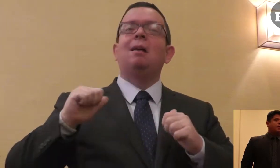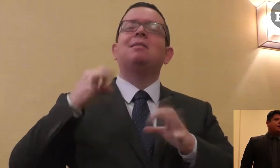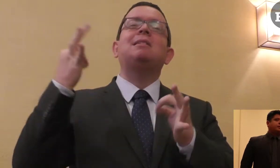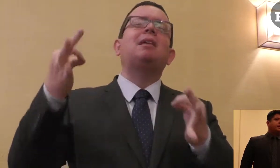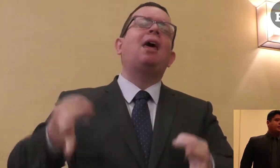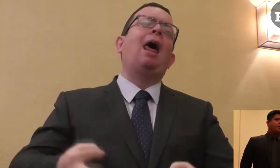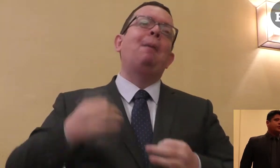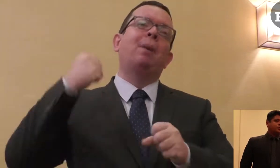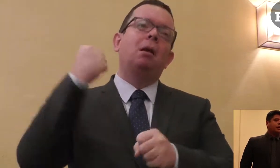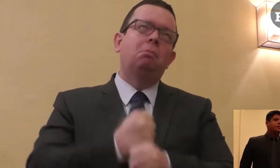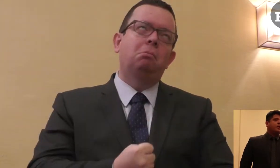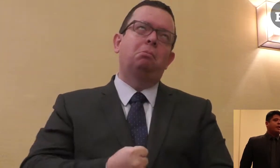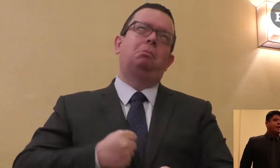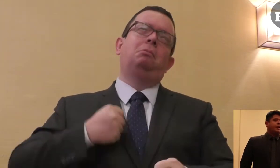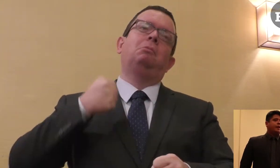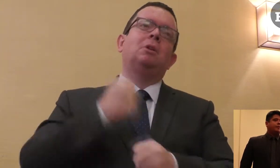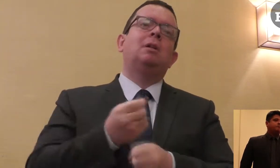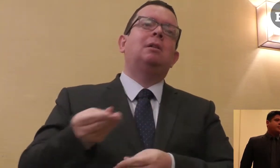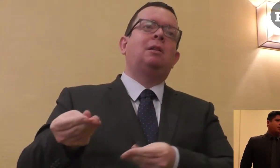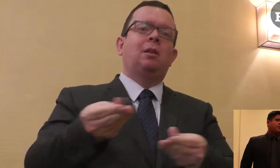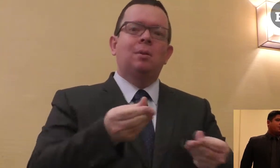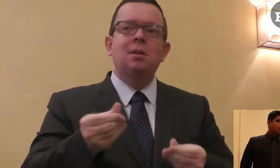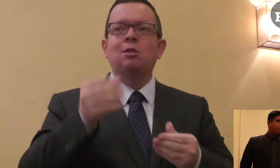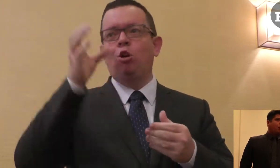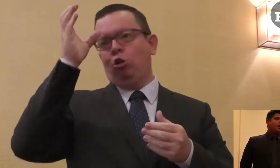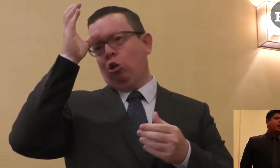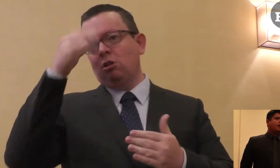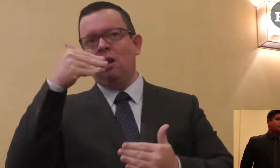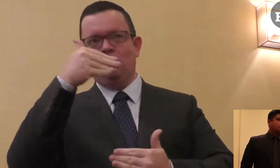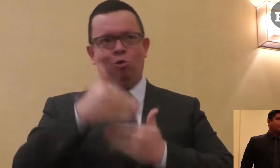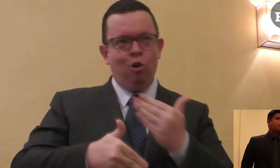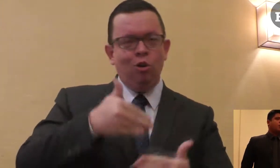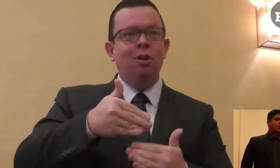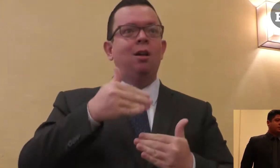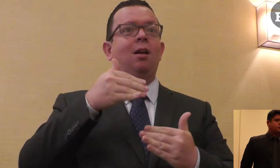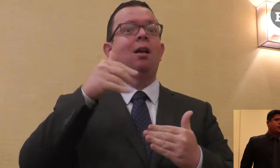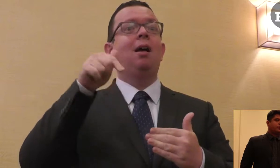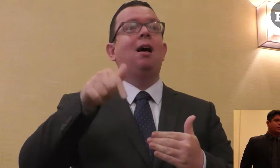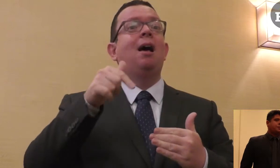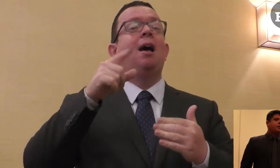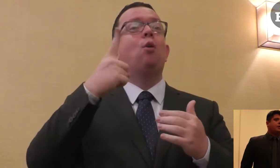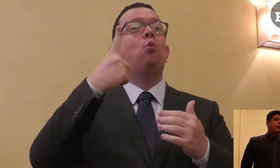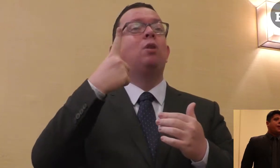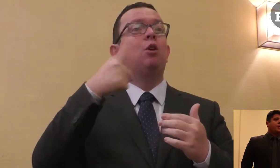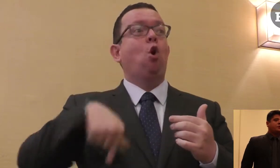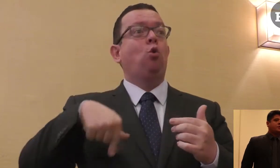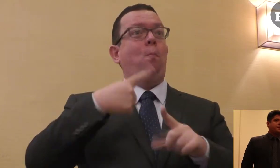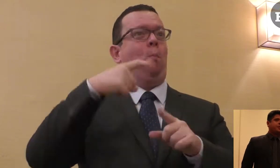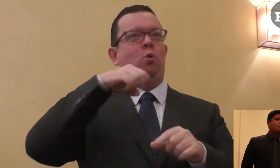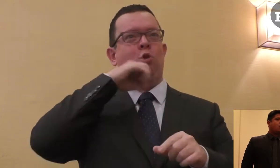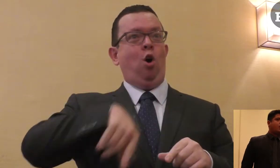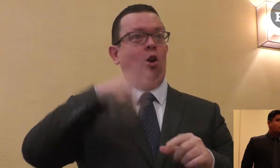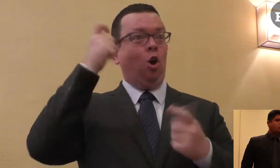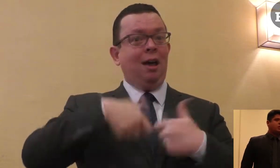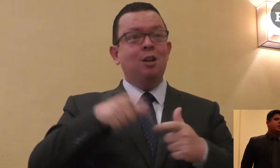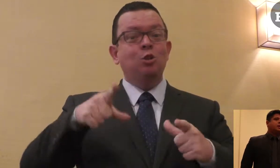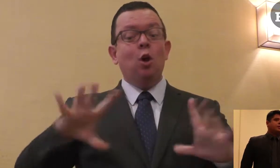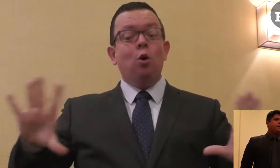Lamentablemente el Estado venezolano demuestra muy poca ayuda o muy poca atención a este tema. Es por eso que siempre estamos con la lucha de